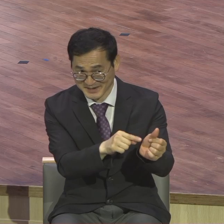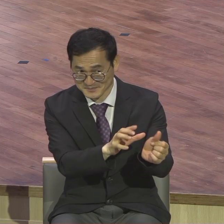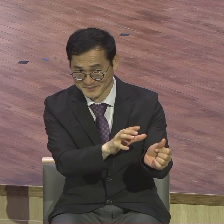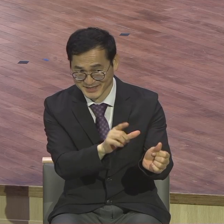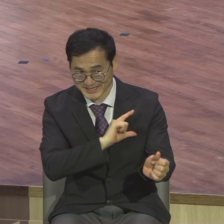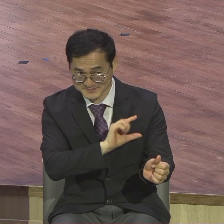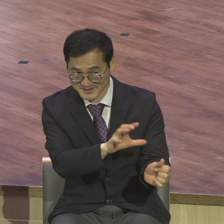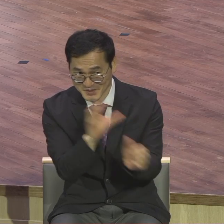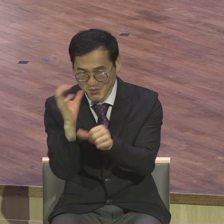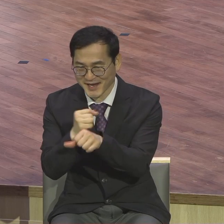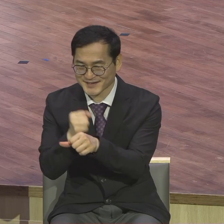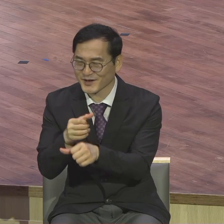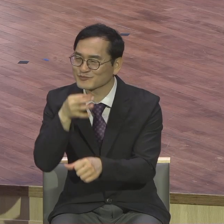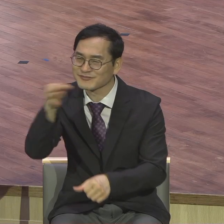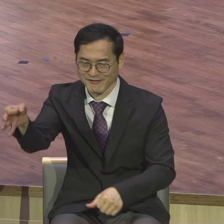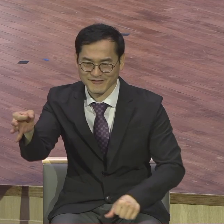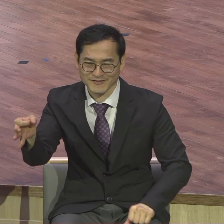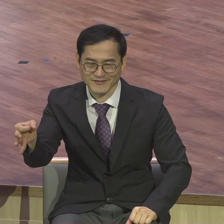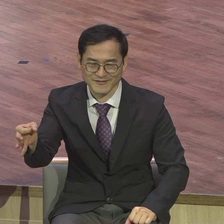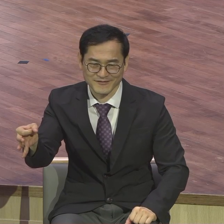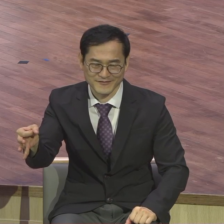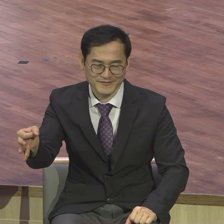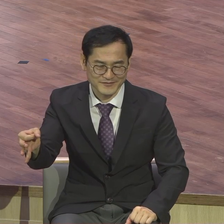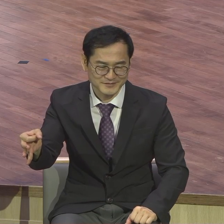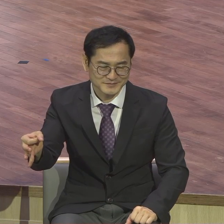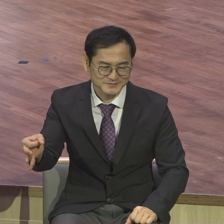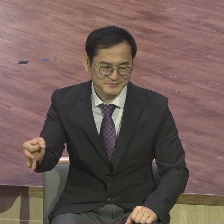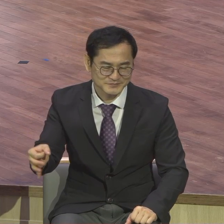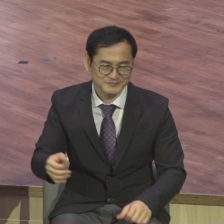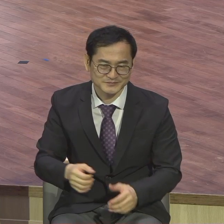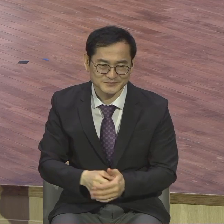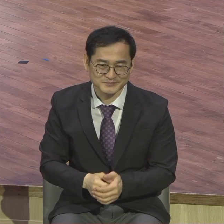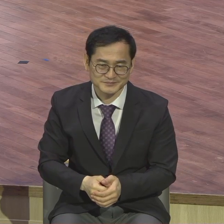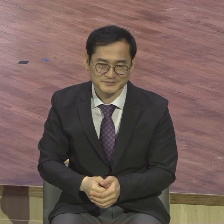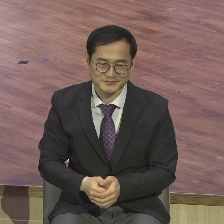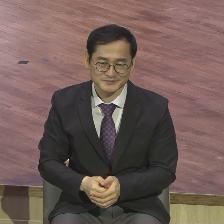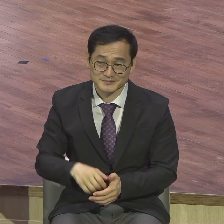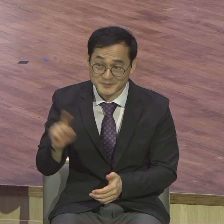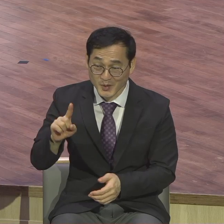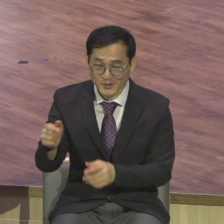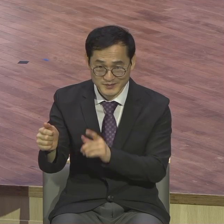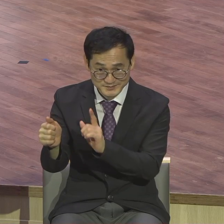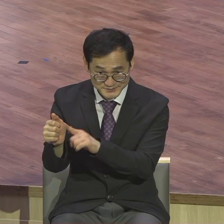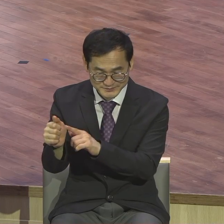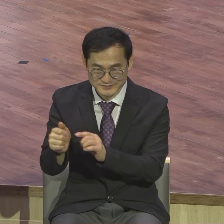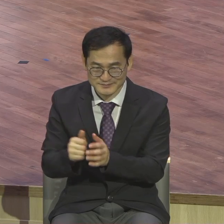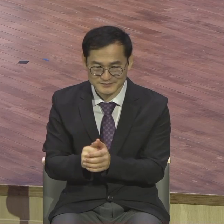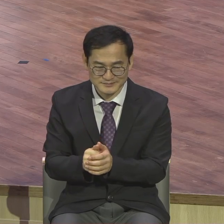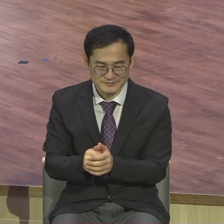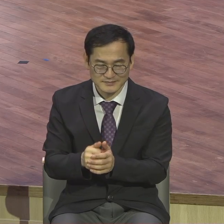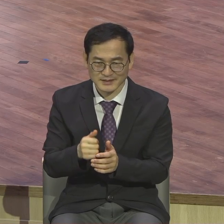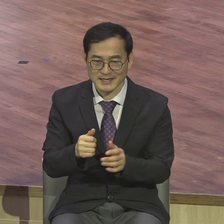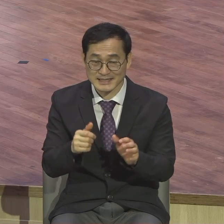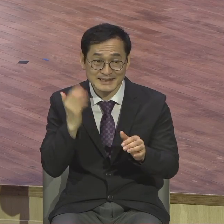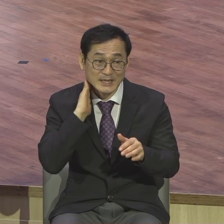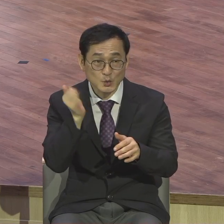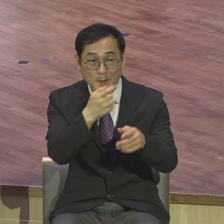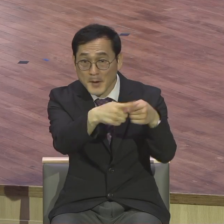이 워런 하딩 대통령 평가에서 지금과 역대 대통령 미국 대통령 평가에서